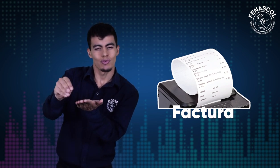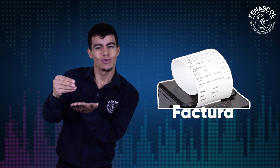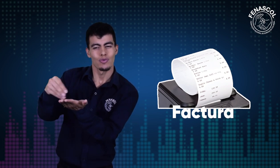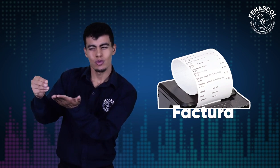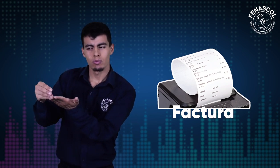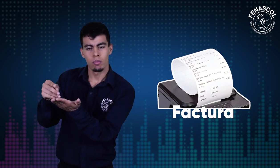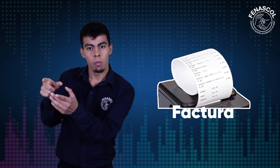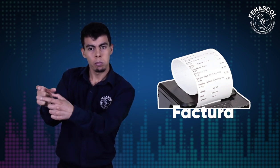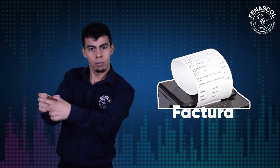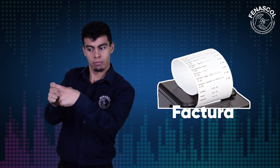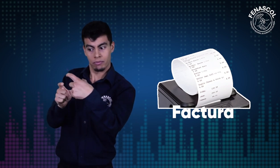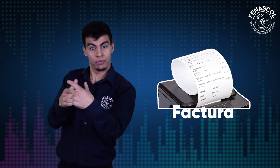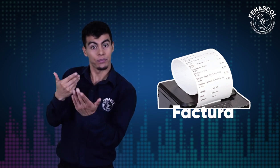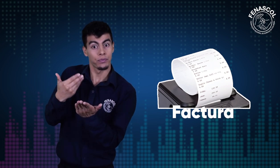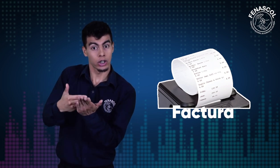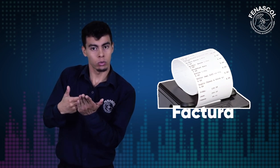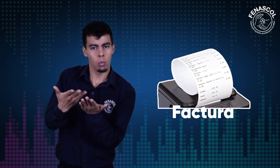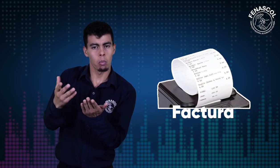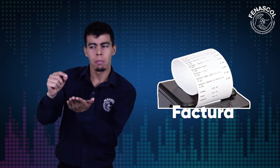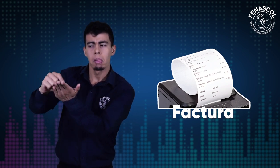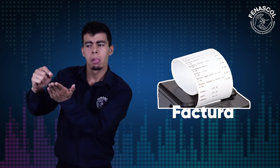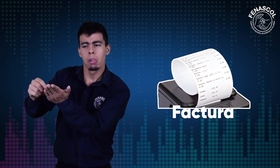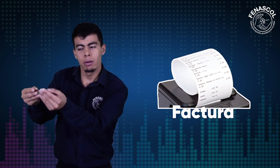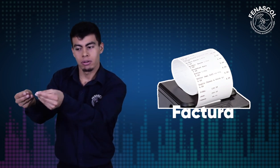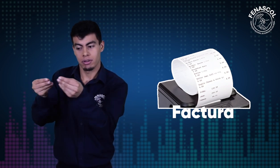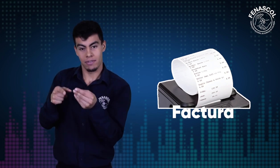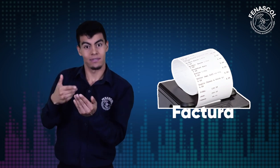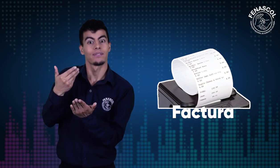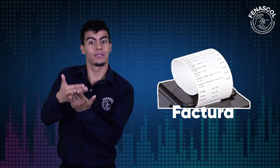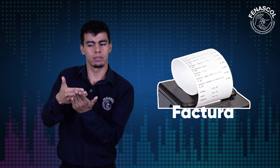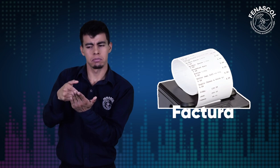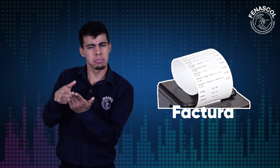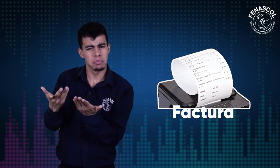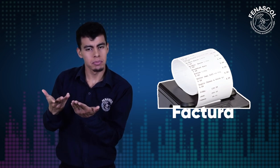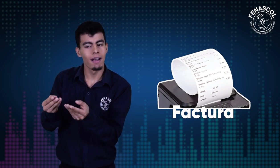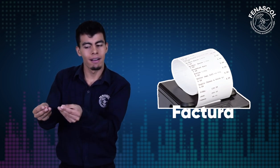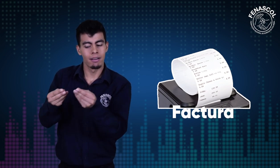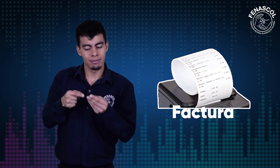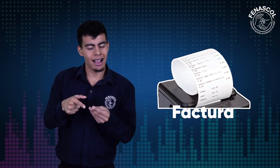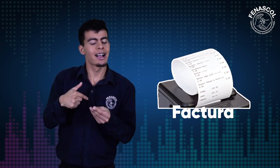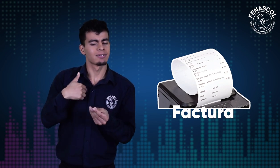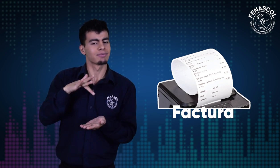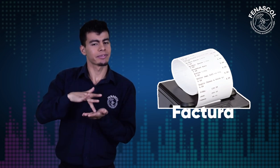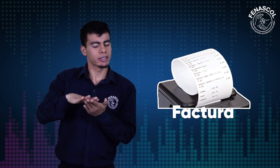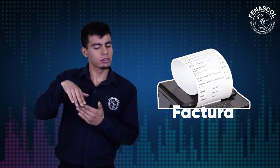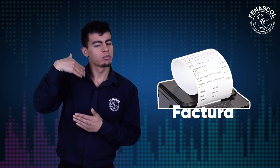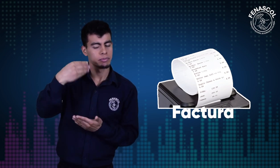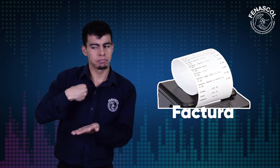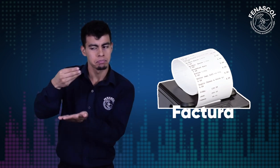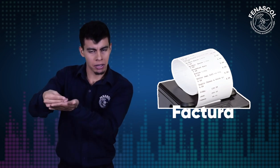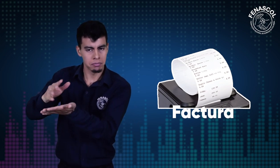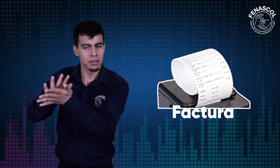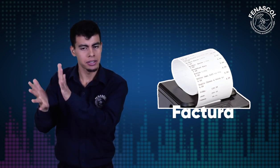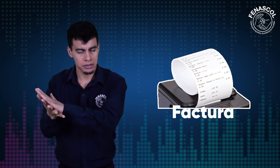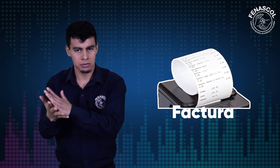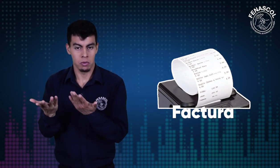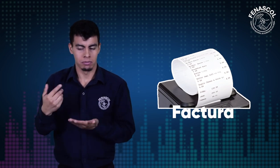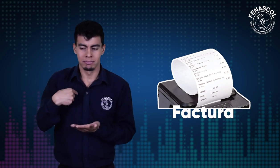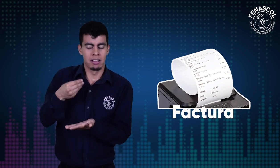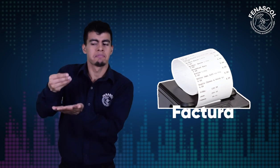es aquello que nos dan cuando realizamos transacciones económicas, compramos algo en un comercio. Esta factura también